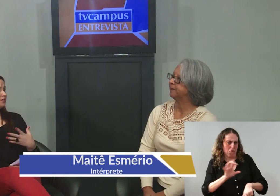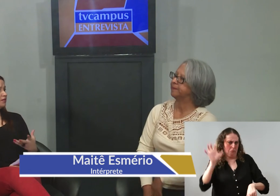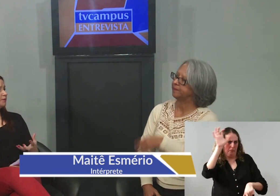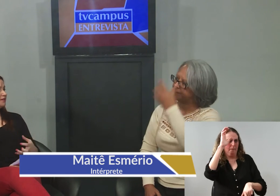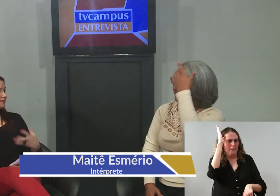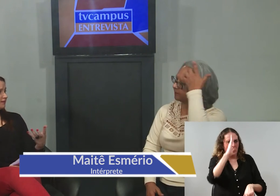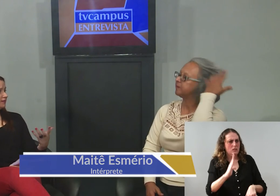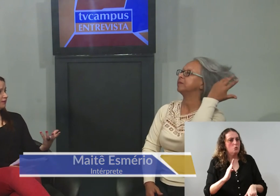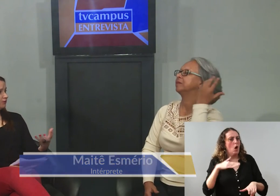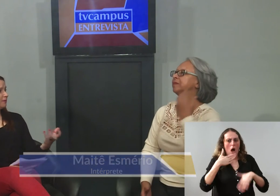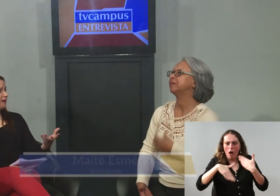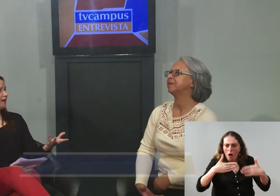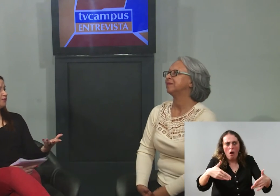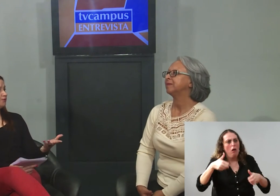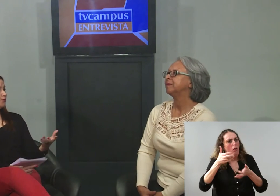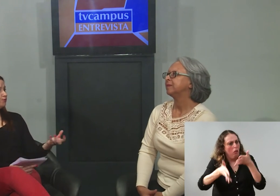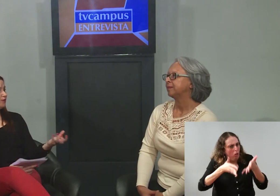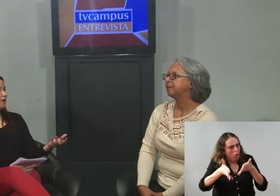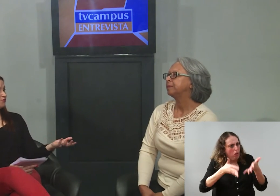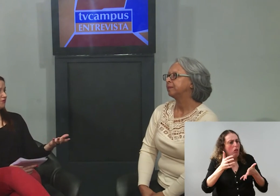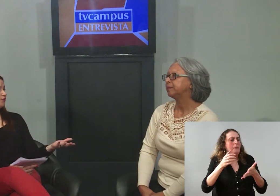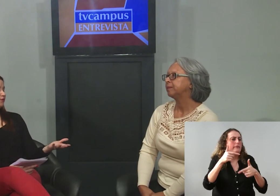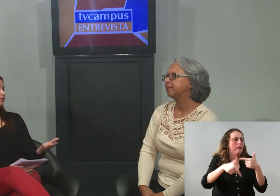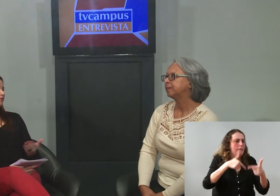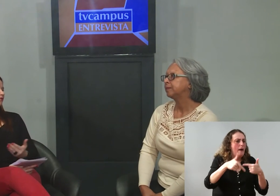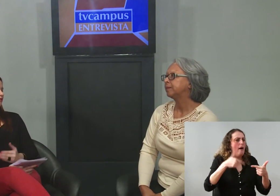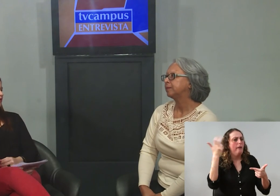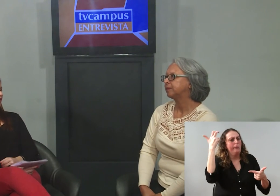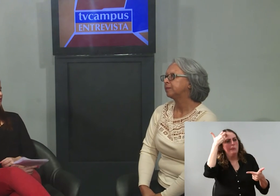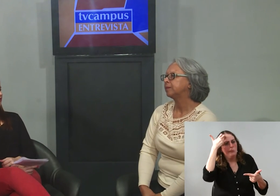Libras e no trabalho cultural desenvolvido nos colégios?